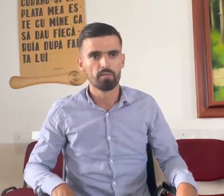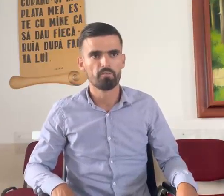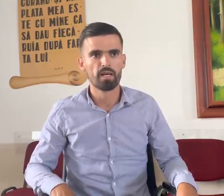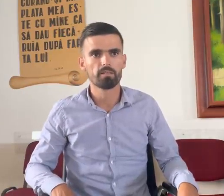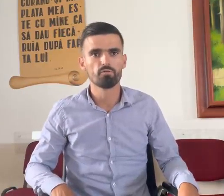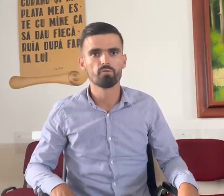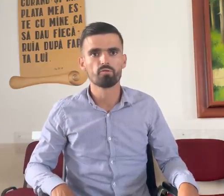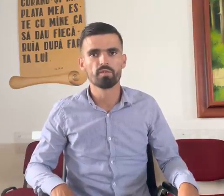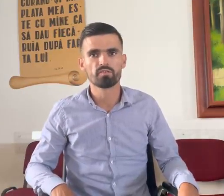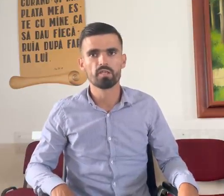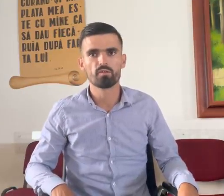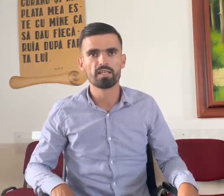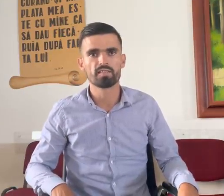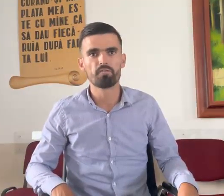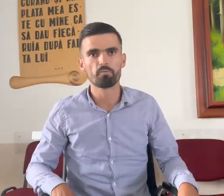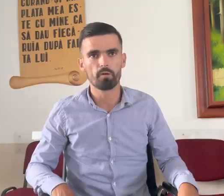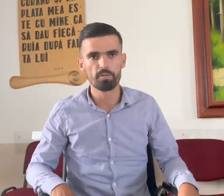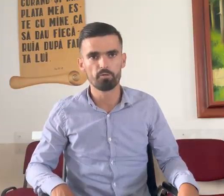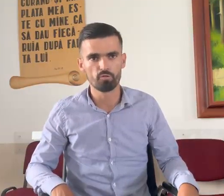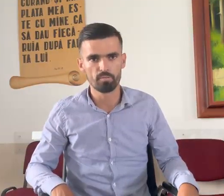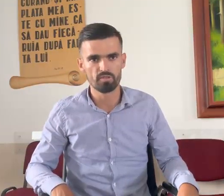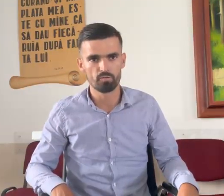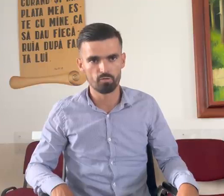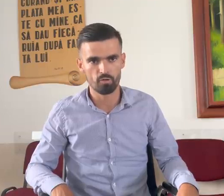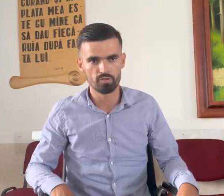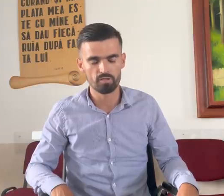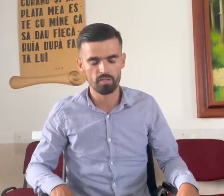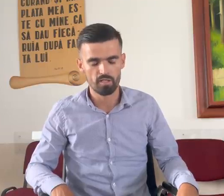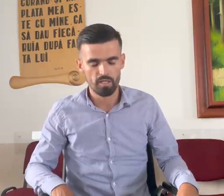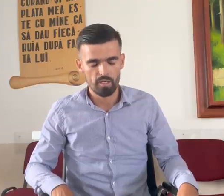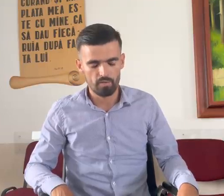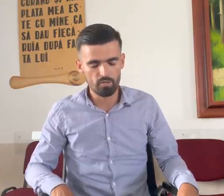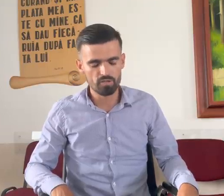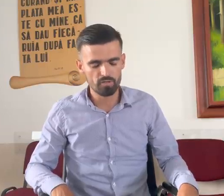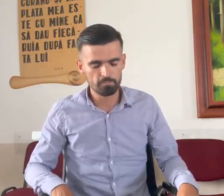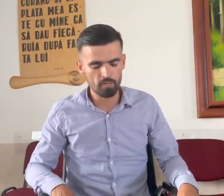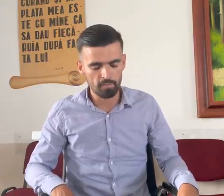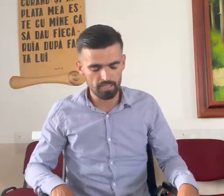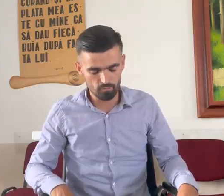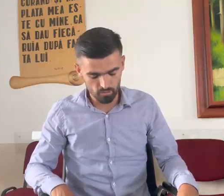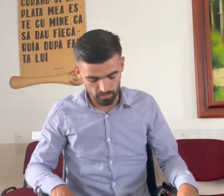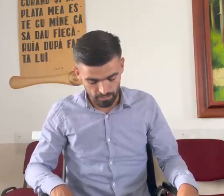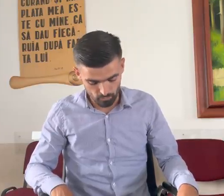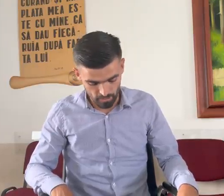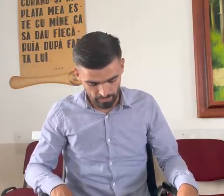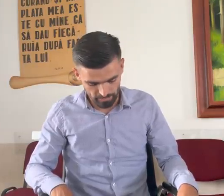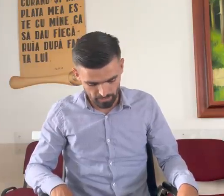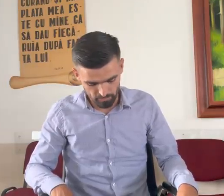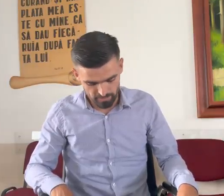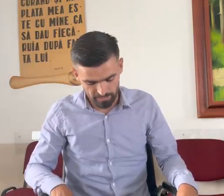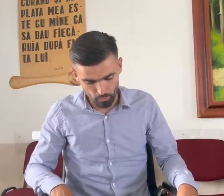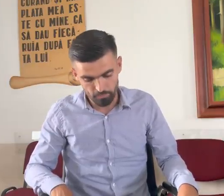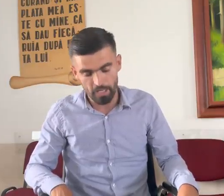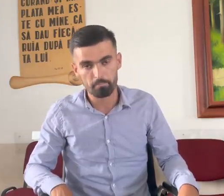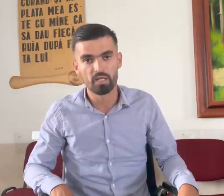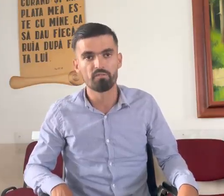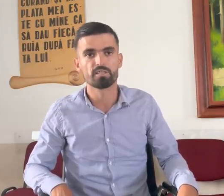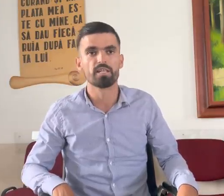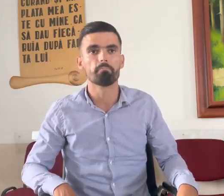facă bunul Dumnezeu ca să fim copiii lui Dumnezeu toți. Vreau să vă spun, am crescut în adunare de la vâstra de 8 ani până la vâstra de